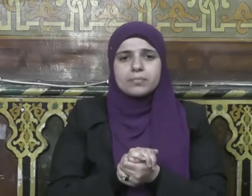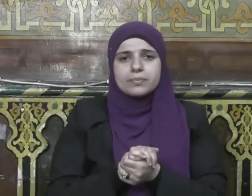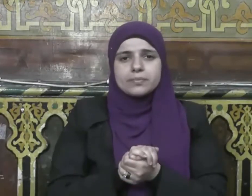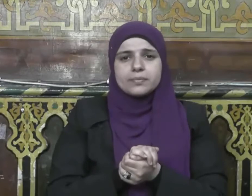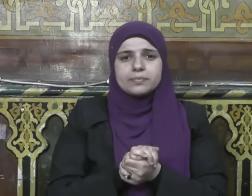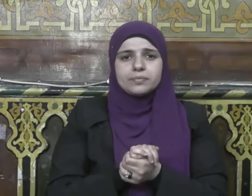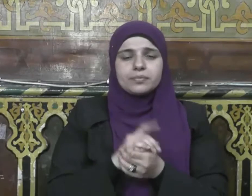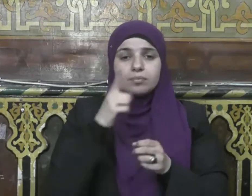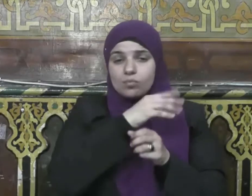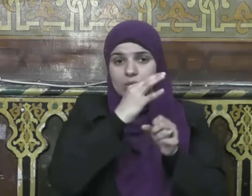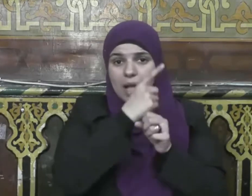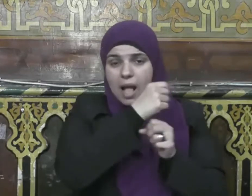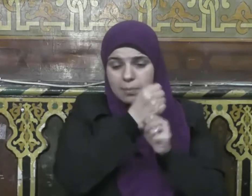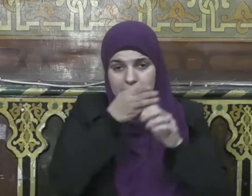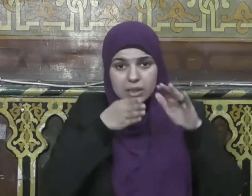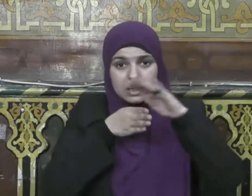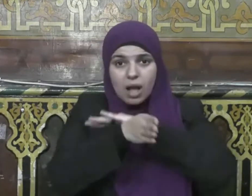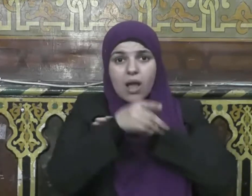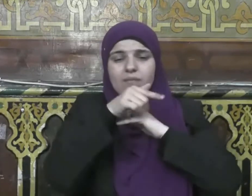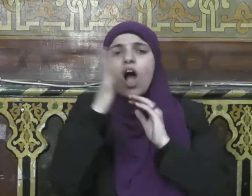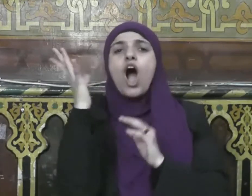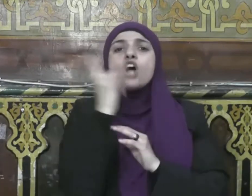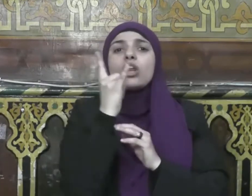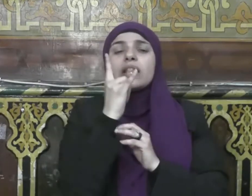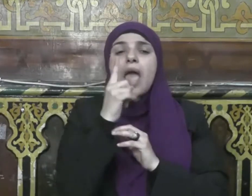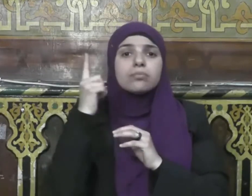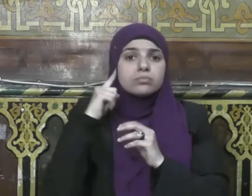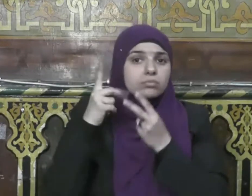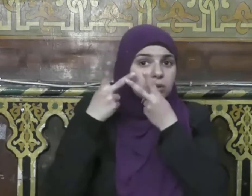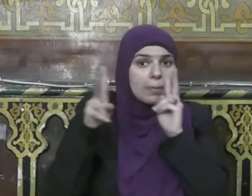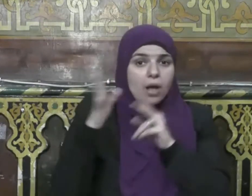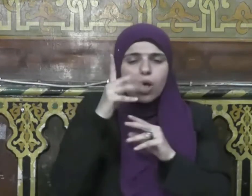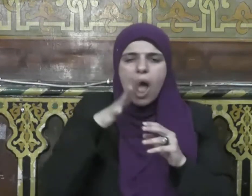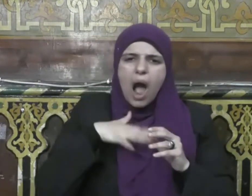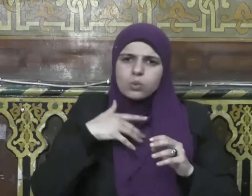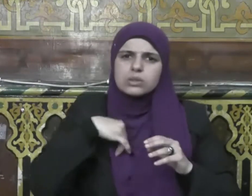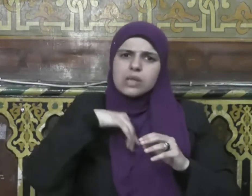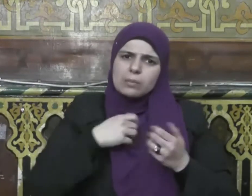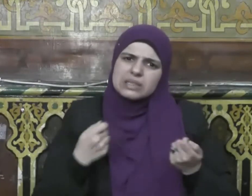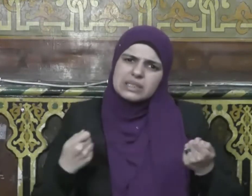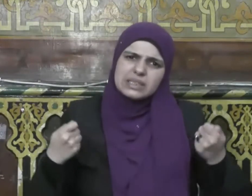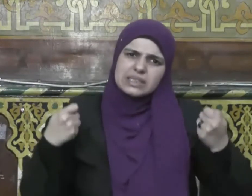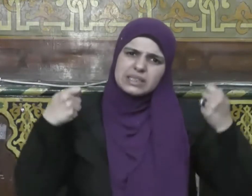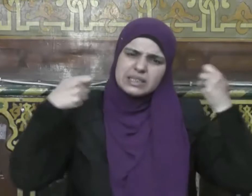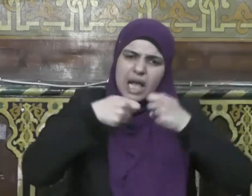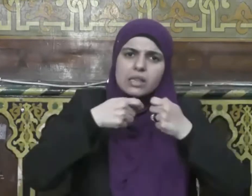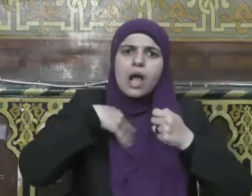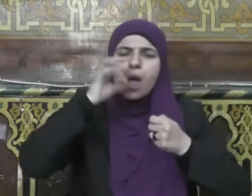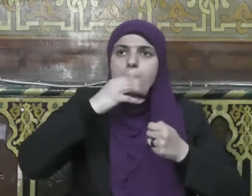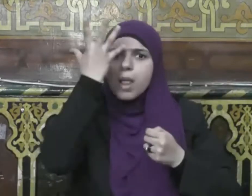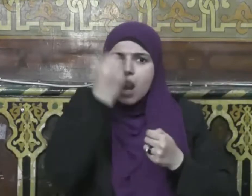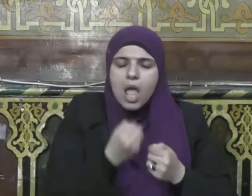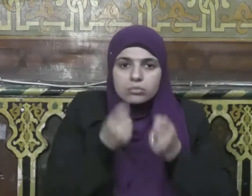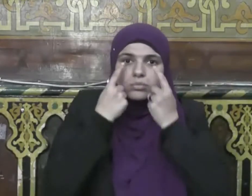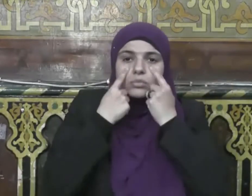مئزرة وأحيا ليلة وأيقظ أهله وعنها أيضا قالت